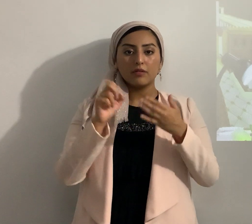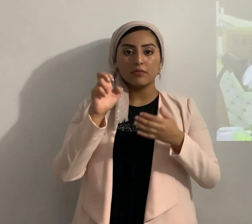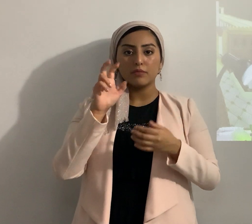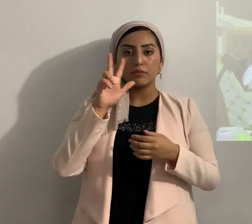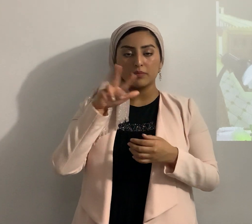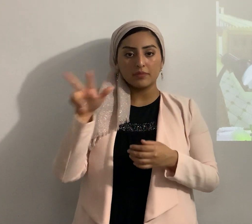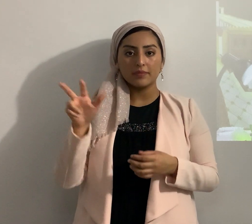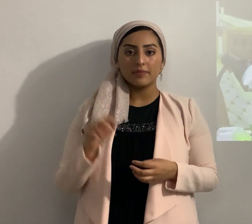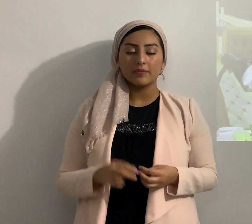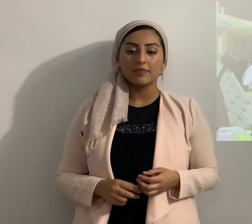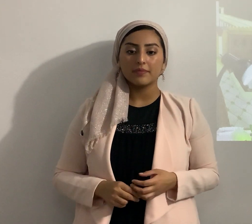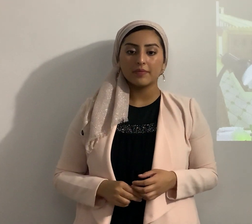33